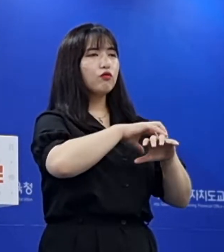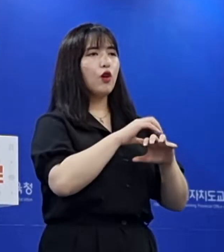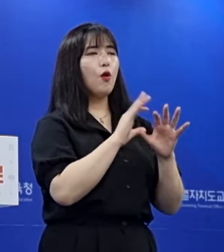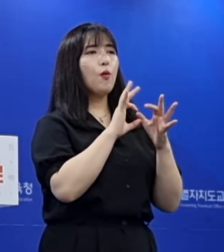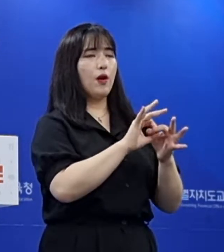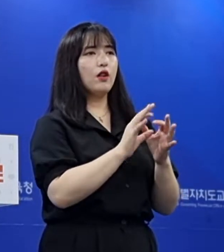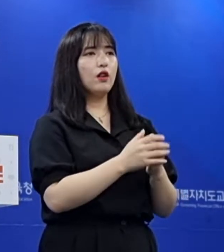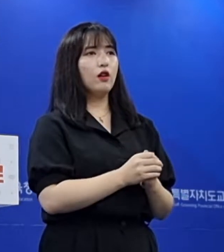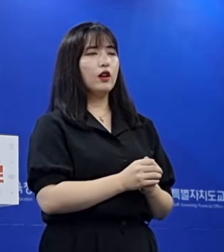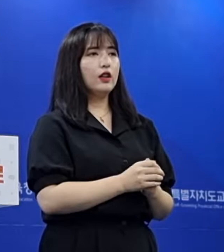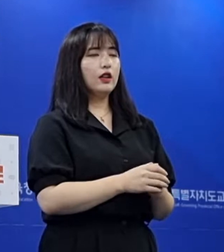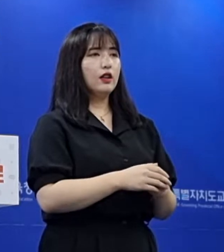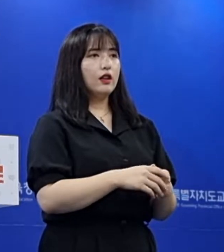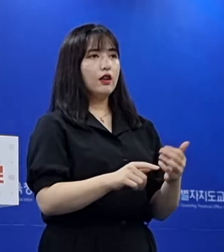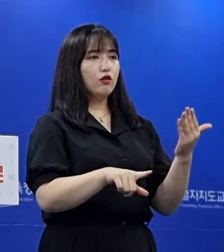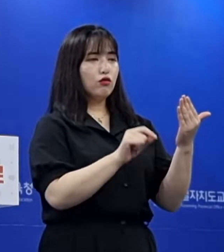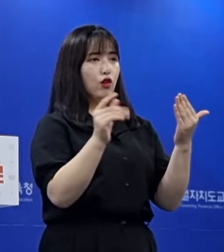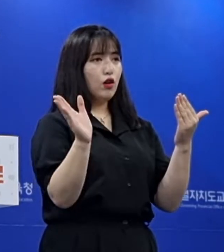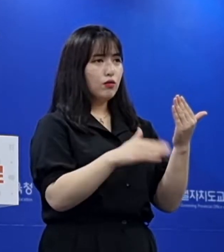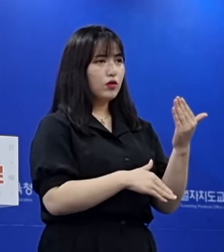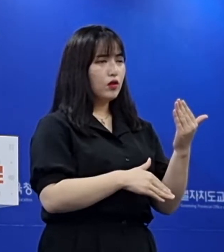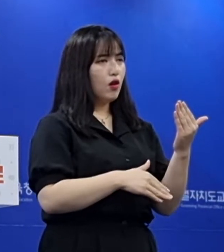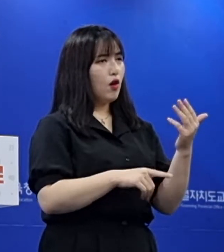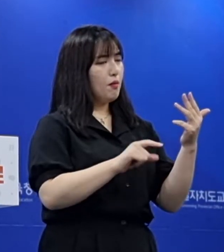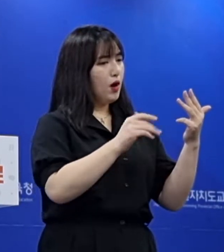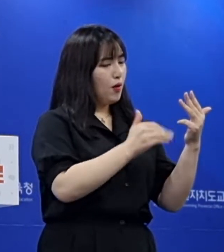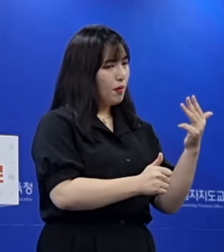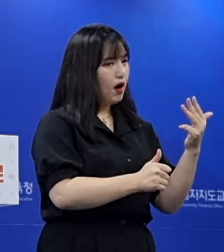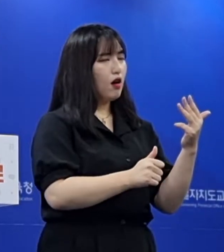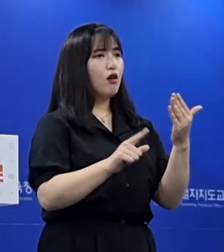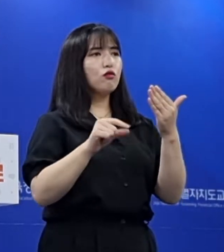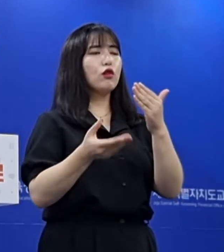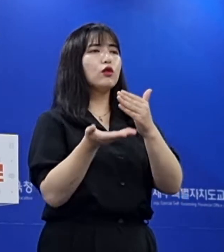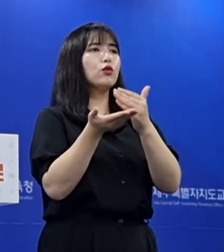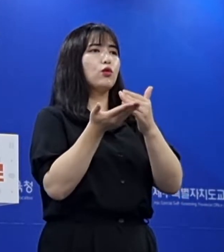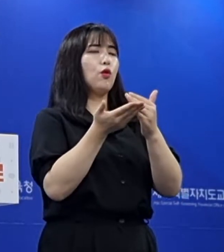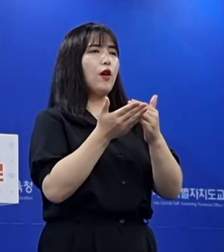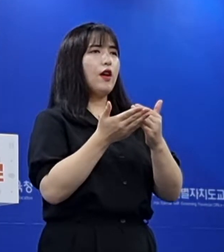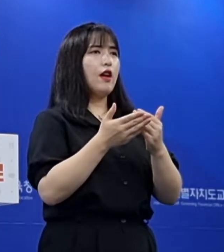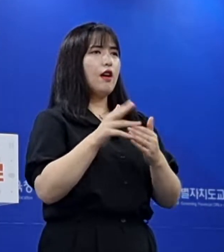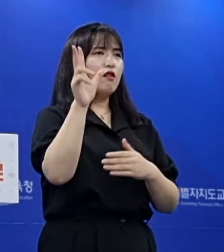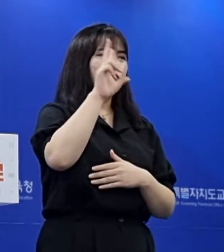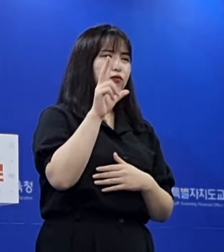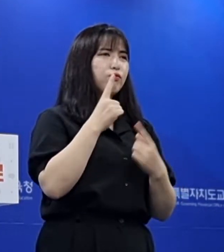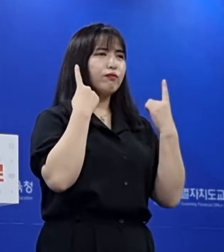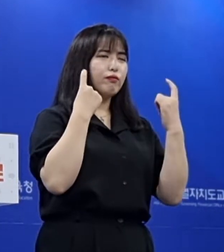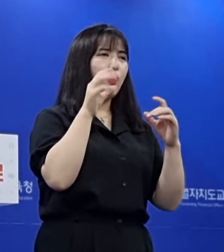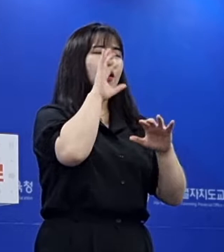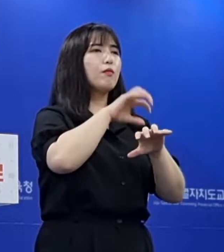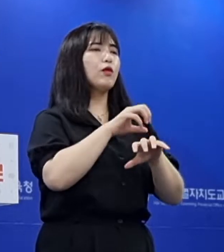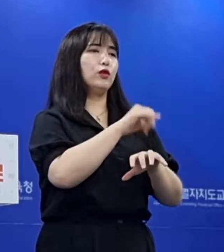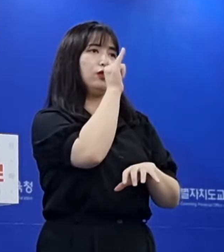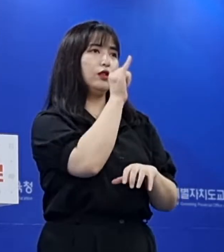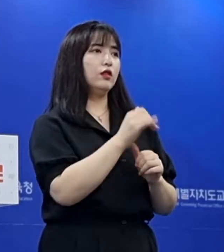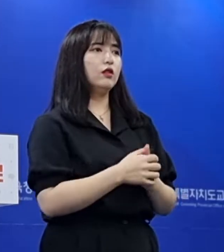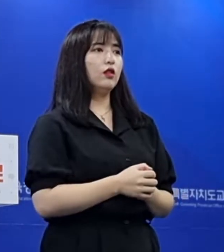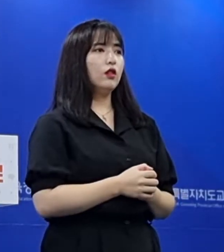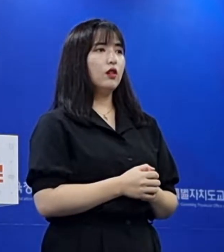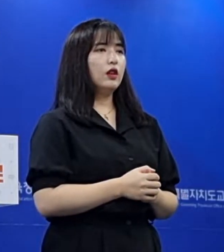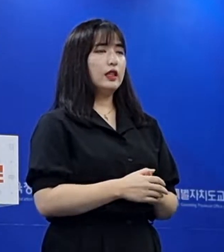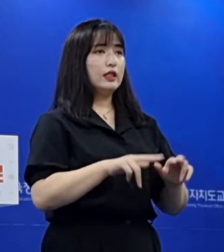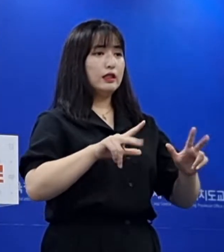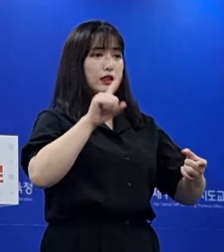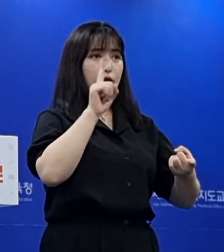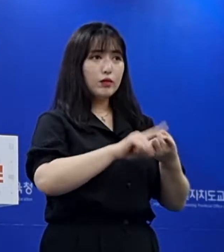다음 달부터 빠른 학교들 하루 만에 오늘도 수학년이다 그런데 현행대로